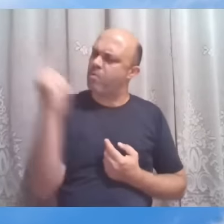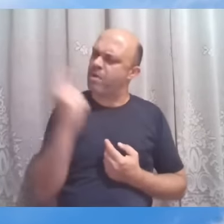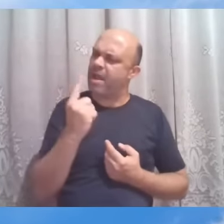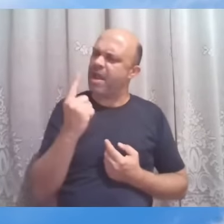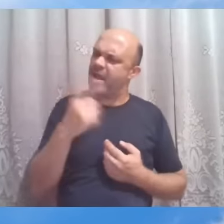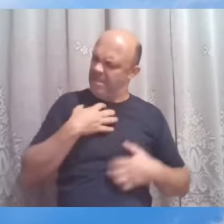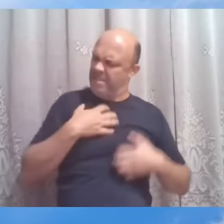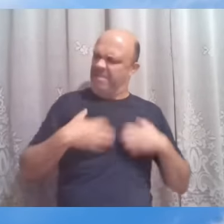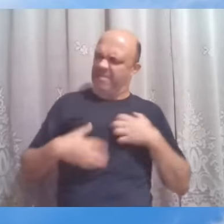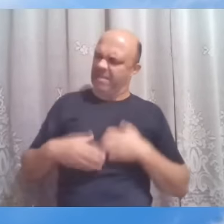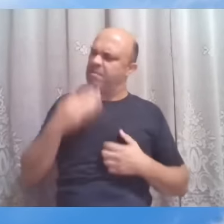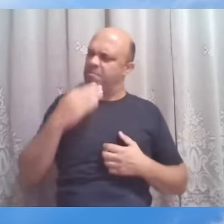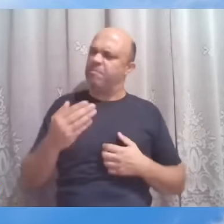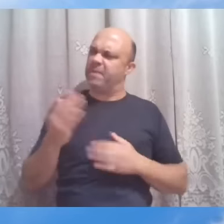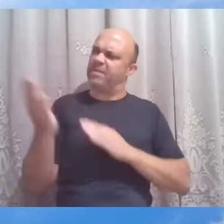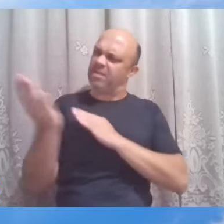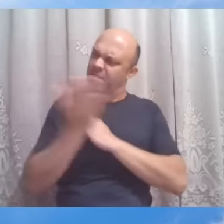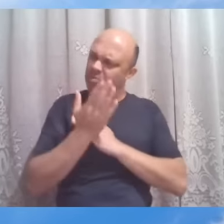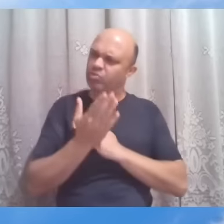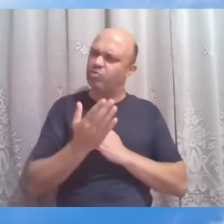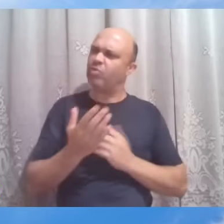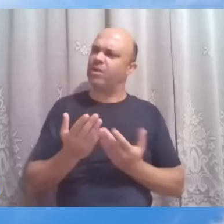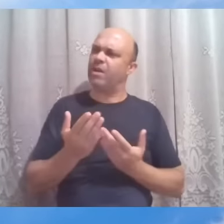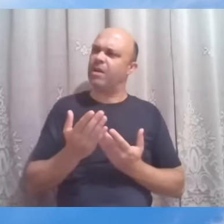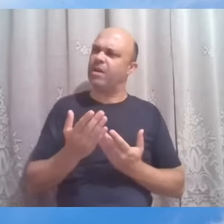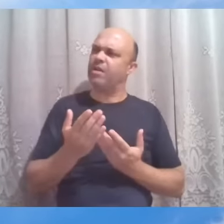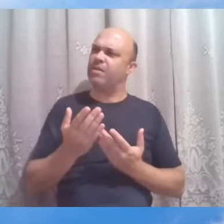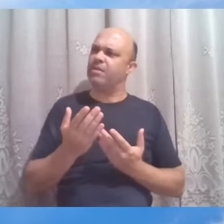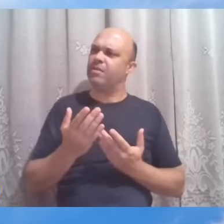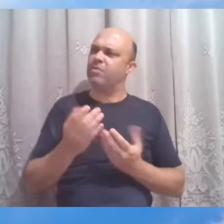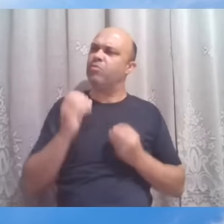rogando auxílio, de tiro, de sidom, pagã, pode trazer.